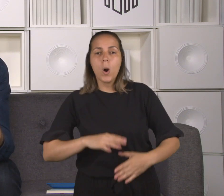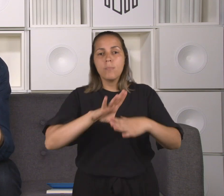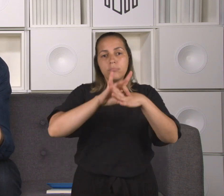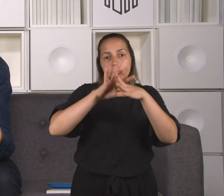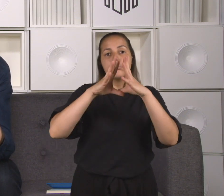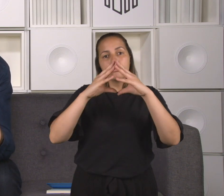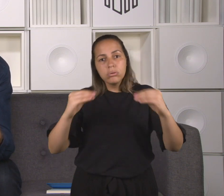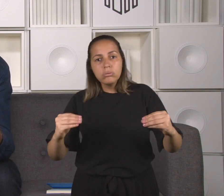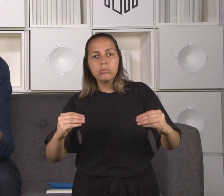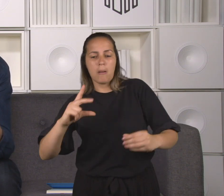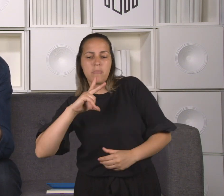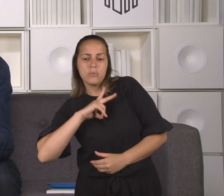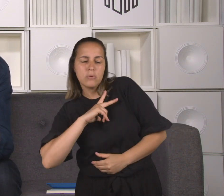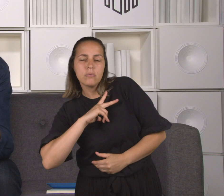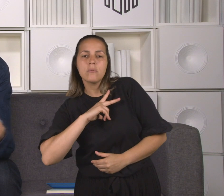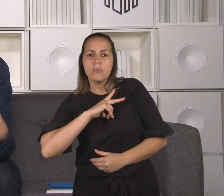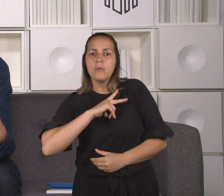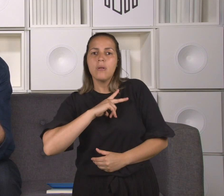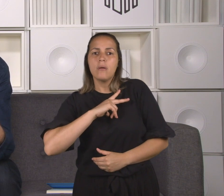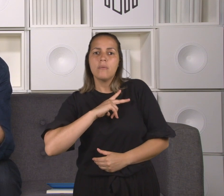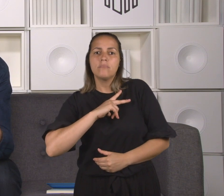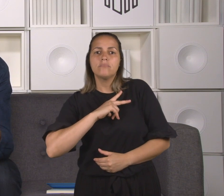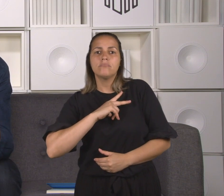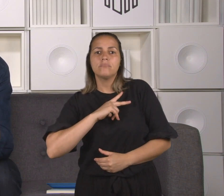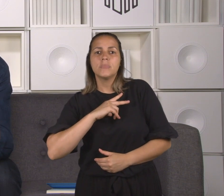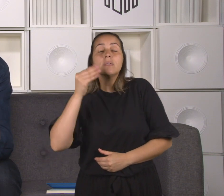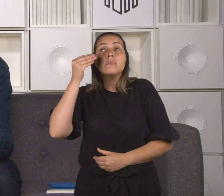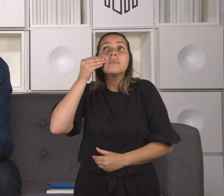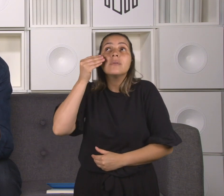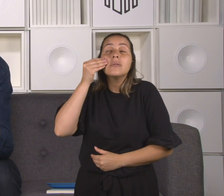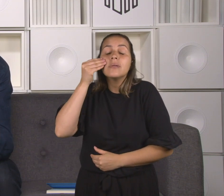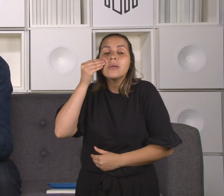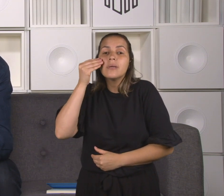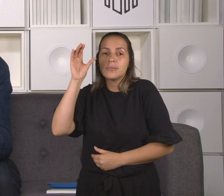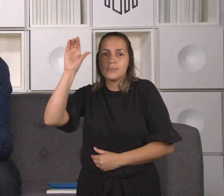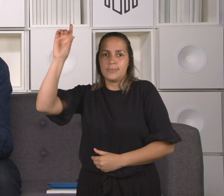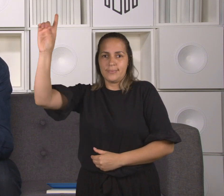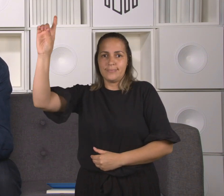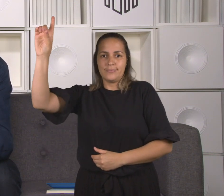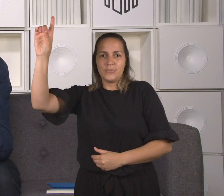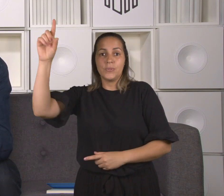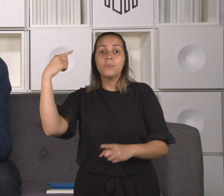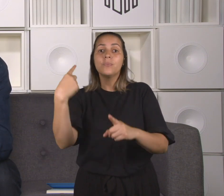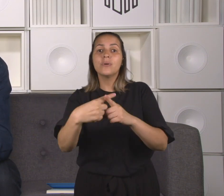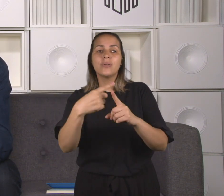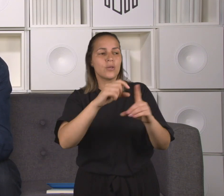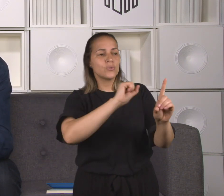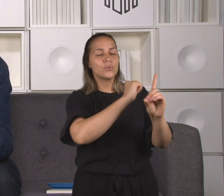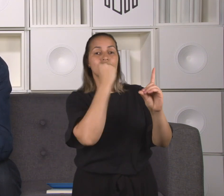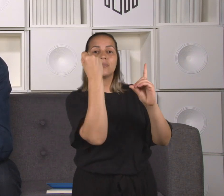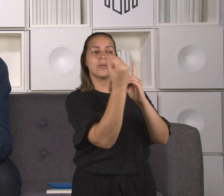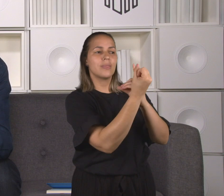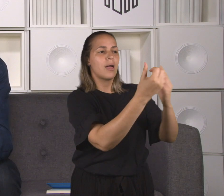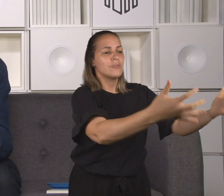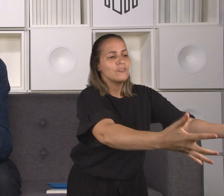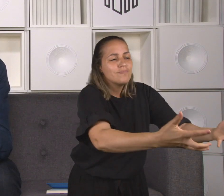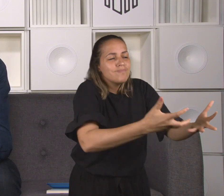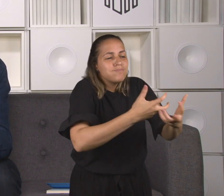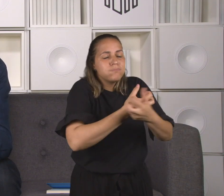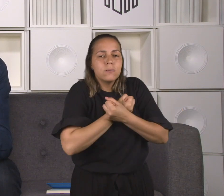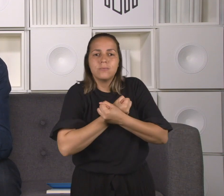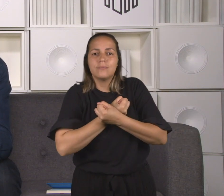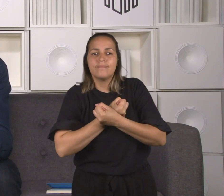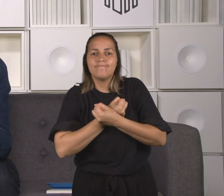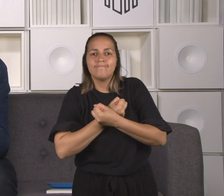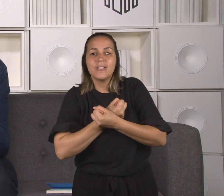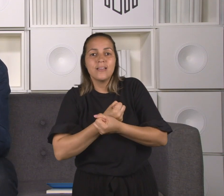individual, mas trariam restaurações sociais, coletivas, trariam paz social,